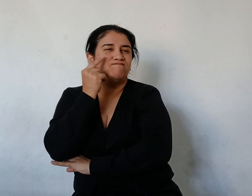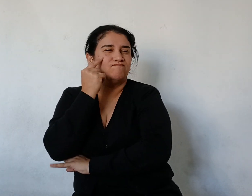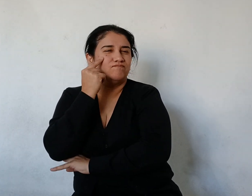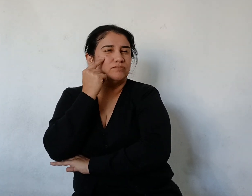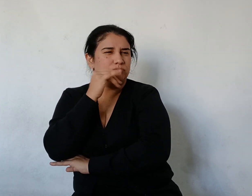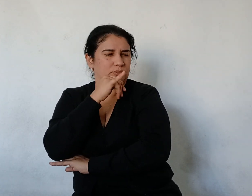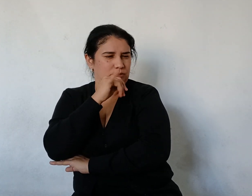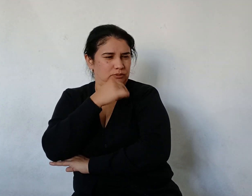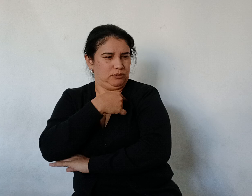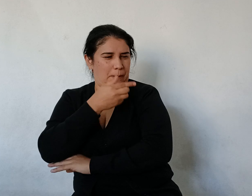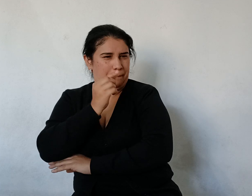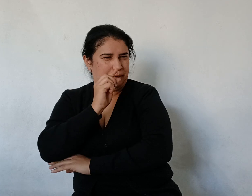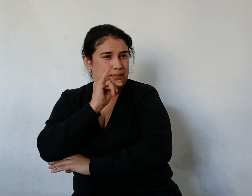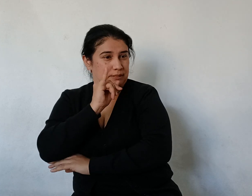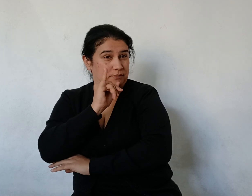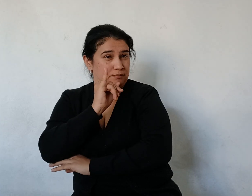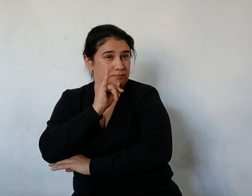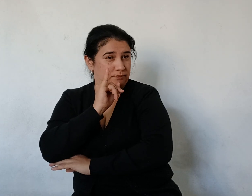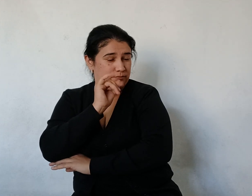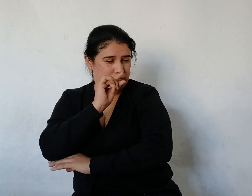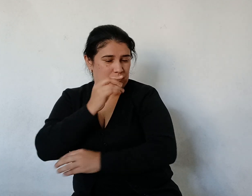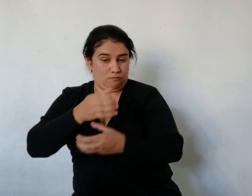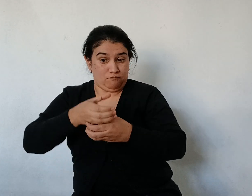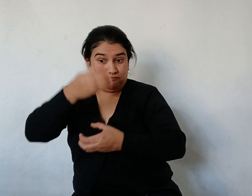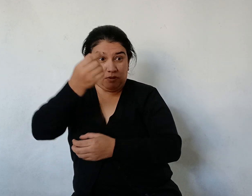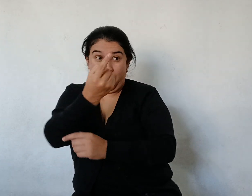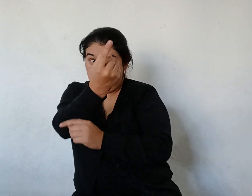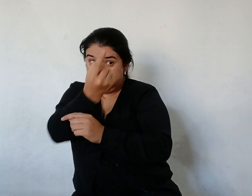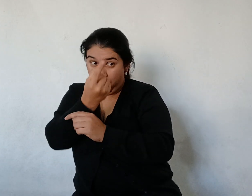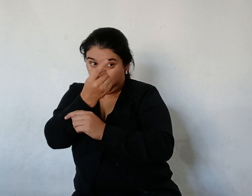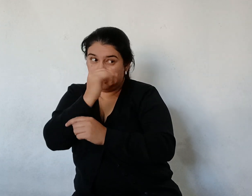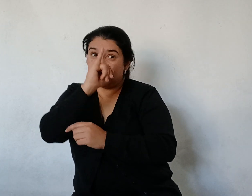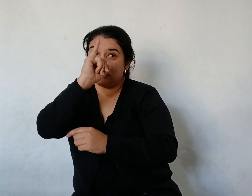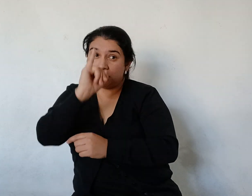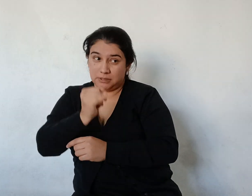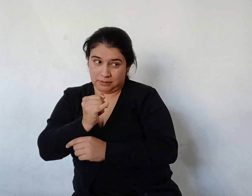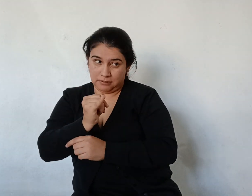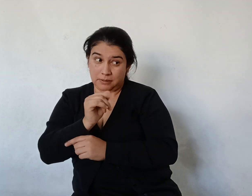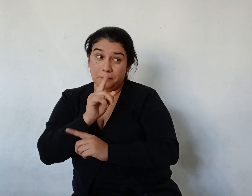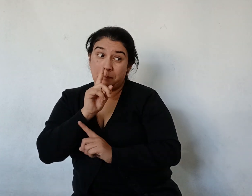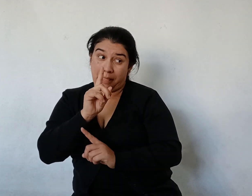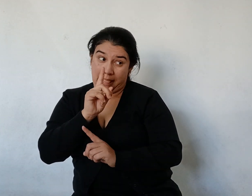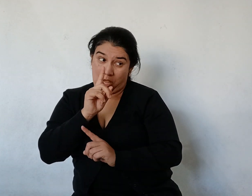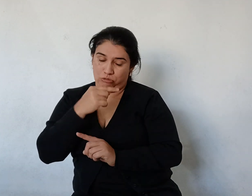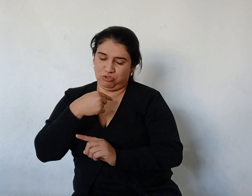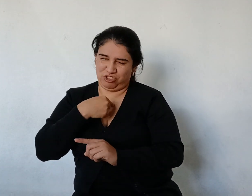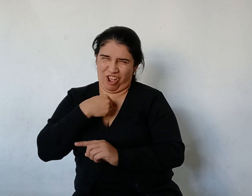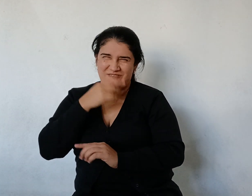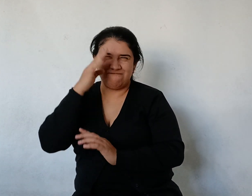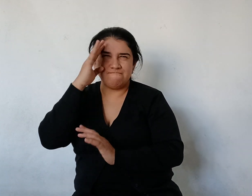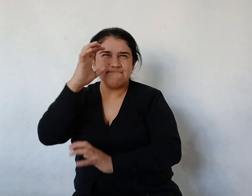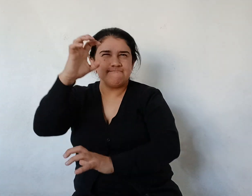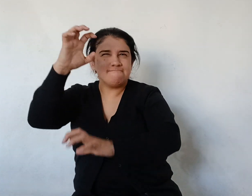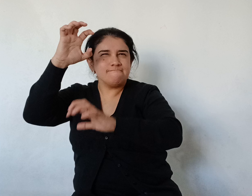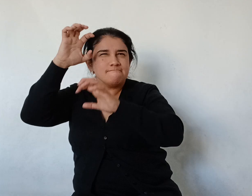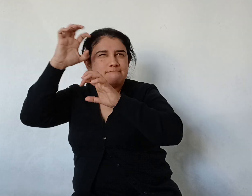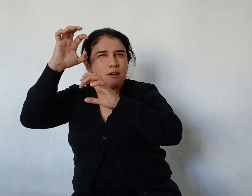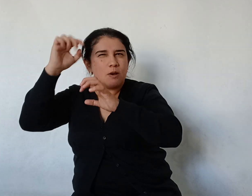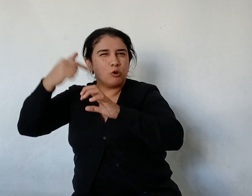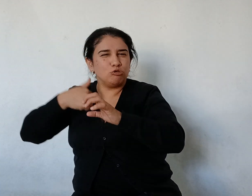Les prestaré el torpedo Aunque me acuerdo siempre De lo que hicieron con el hijo de mi hermano ¿Quién